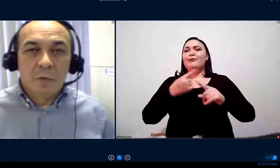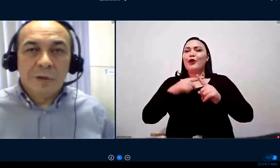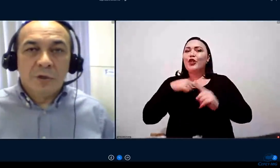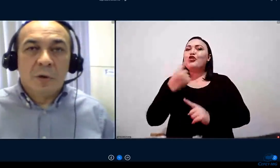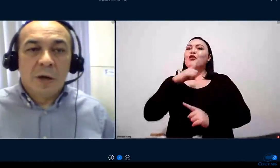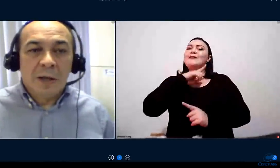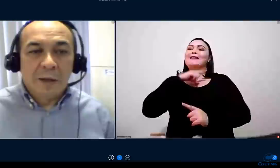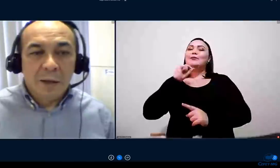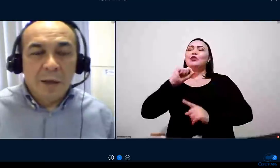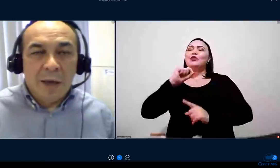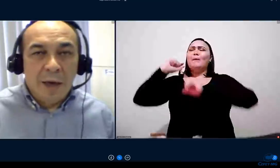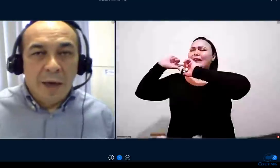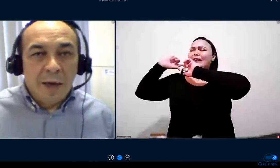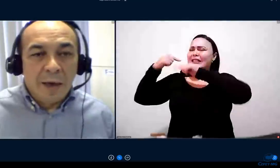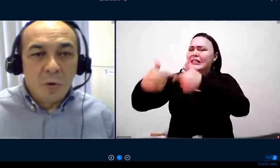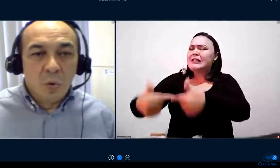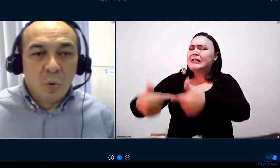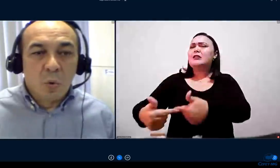falando de uma história